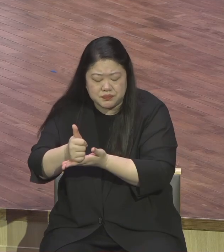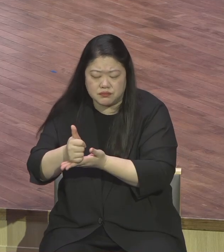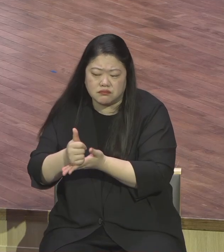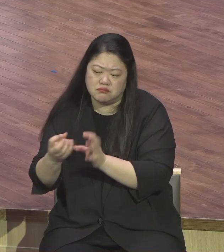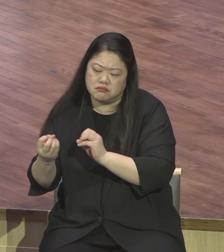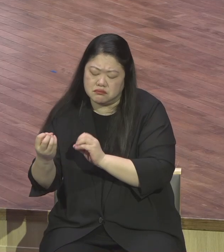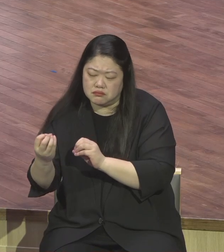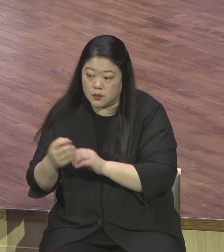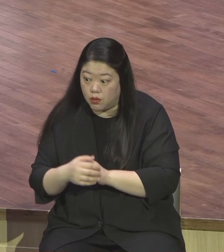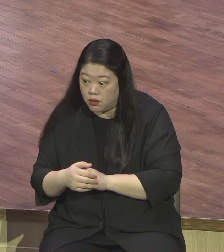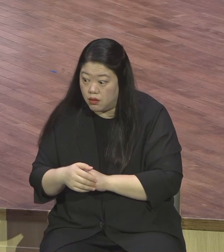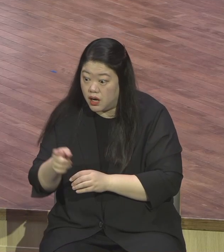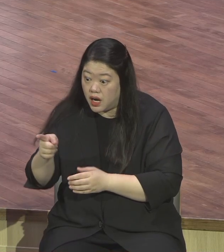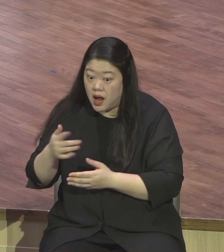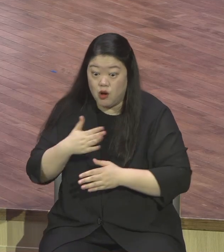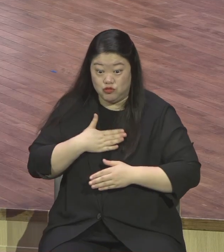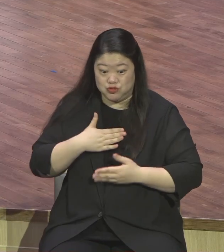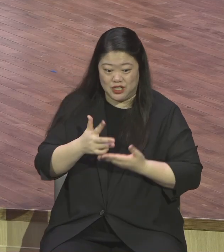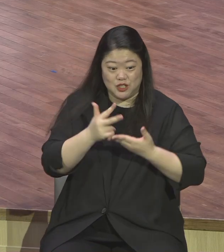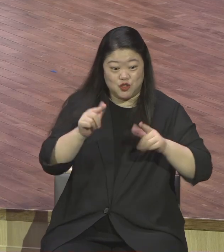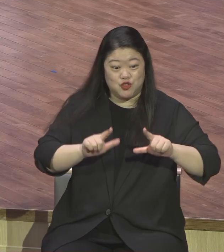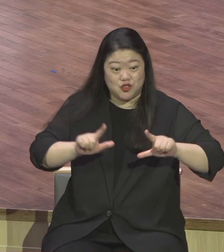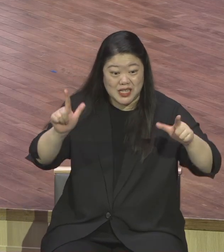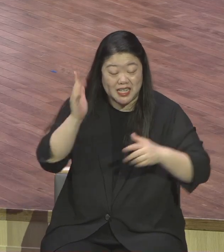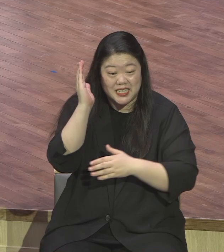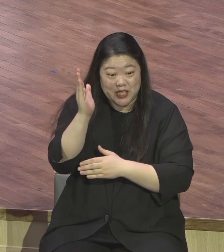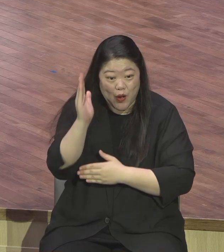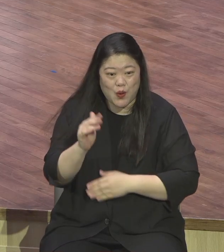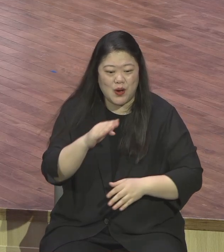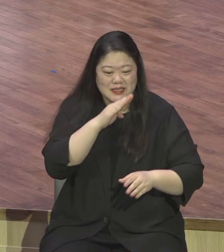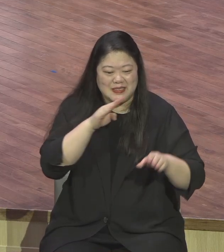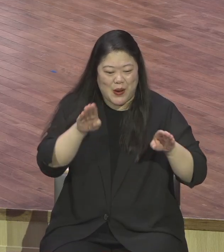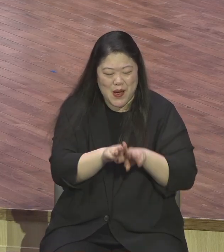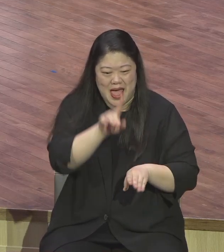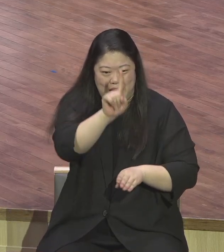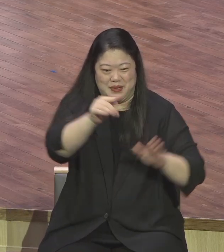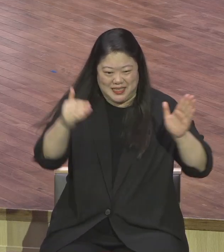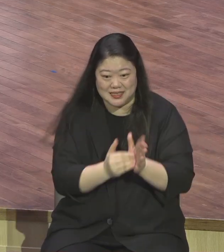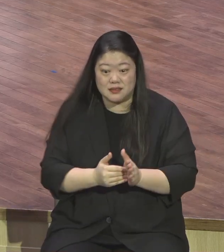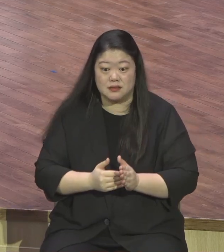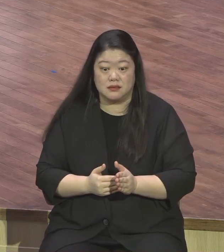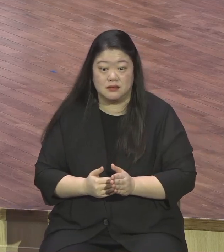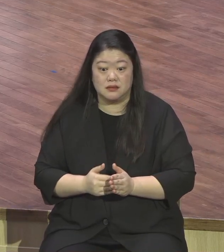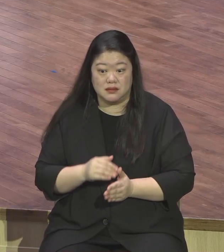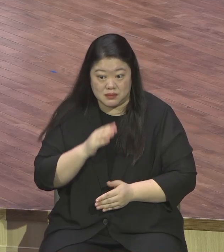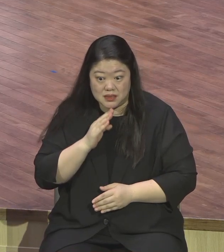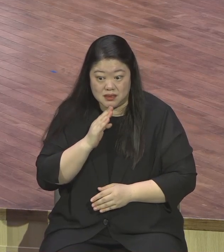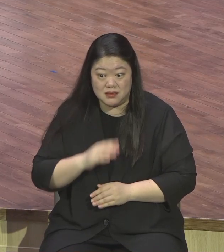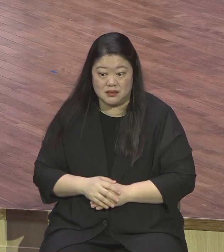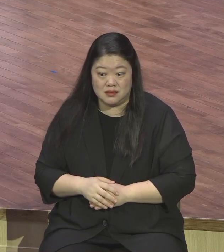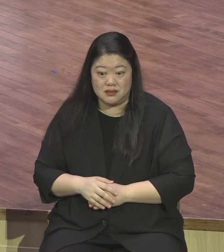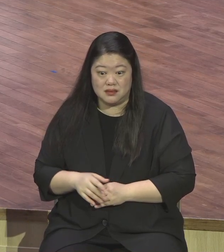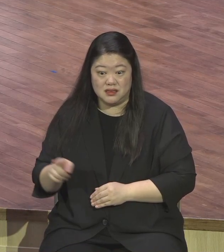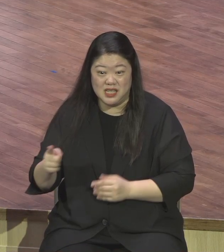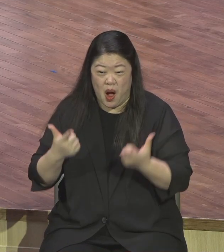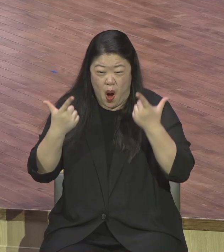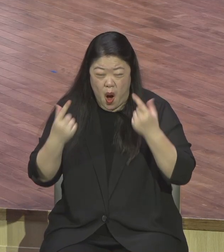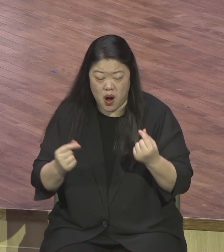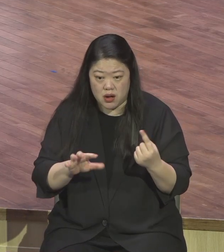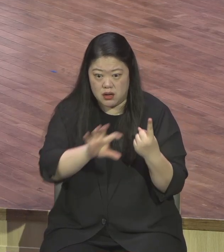그래서 자기 영적 싸움에서 이겨내려고 몸부림을 친다 그래요 그래 말이에요 기동답도 안 되고 하는 일도